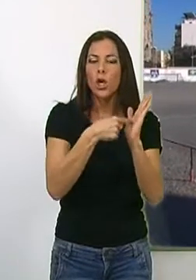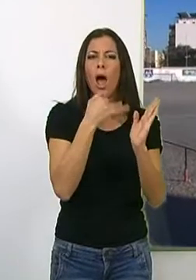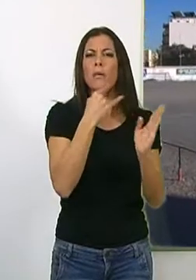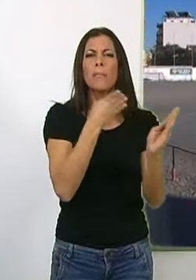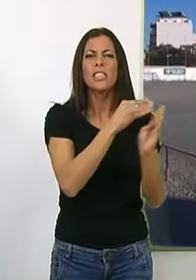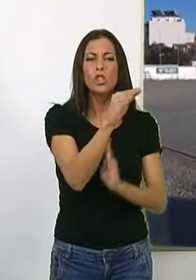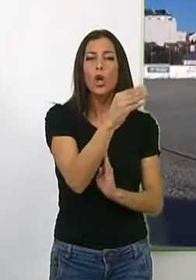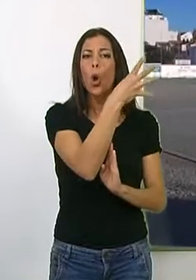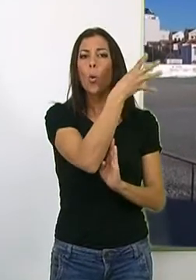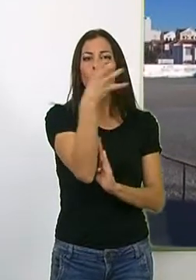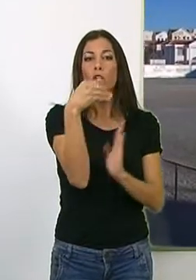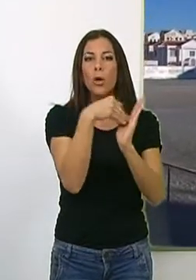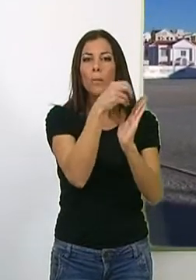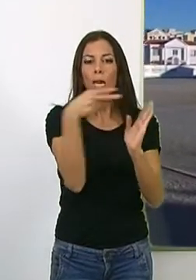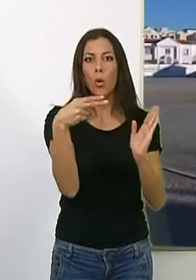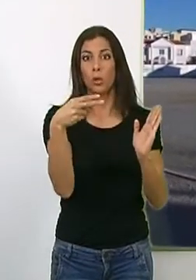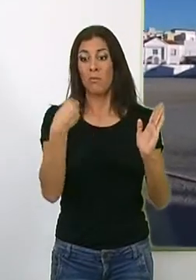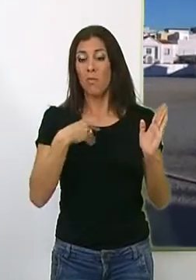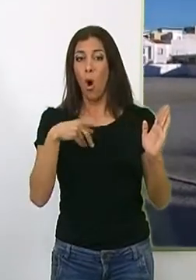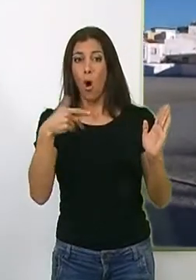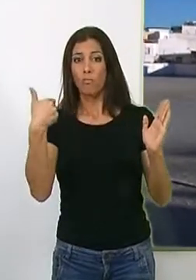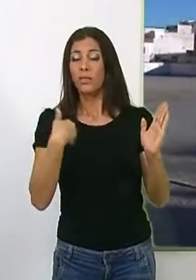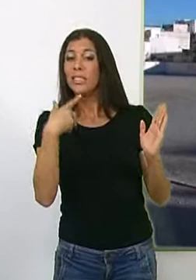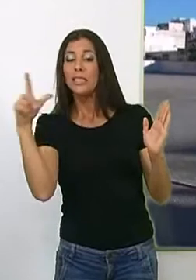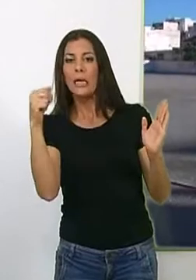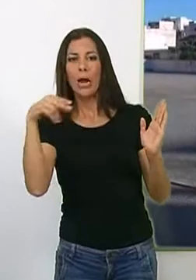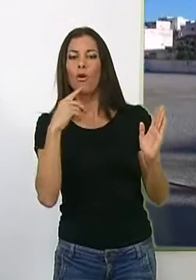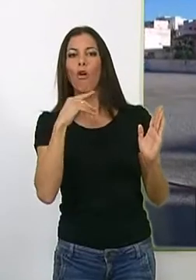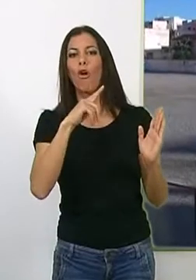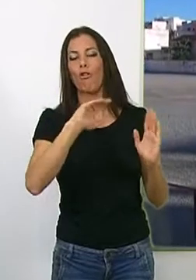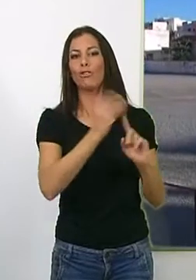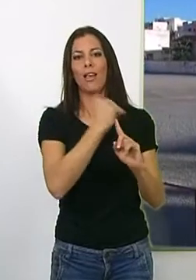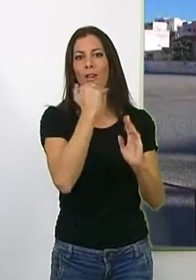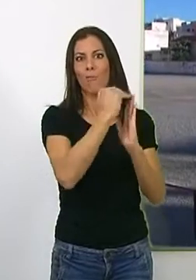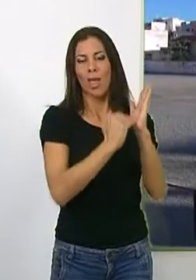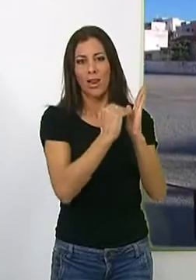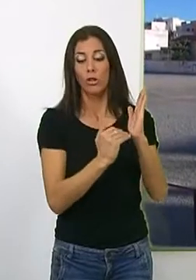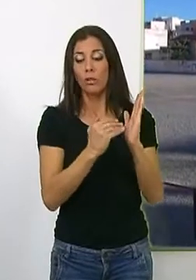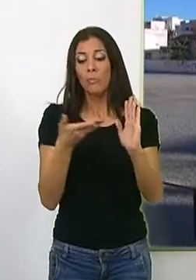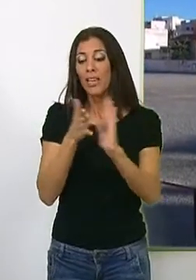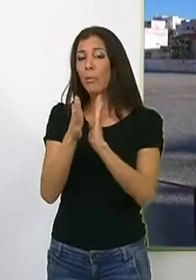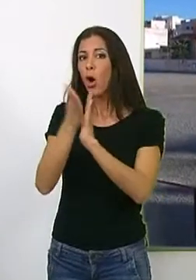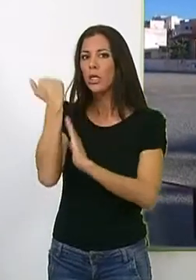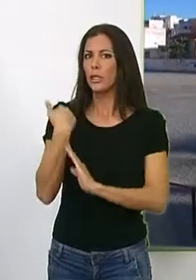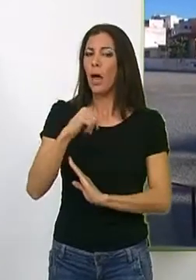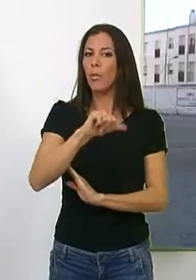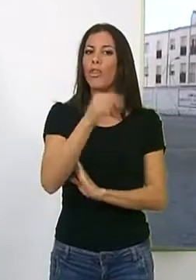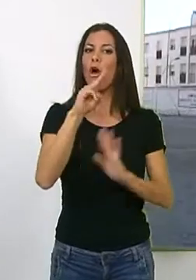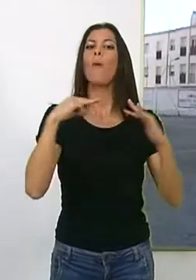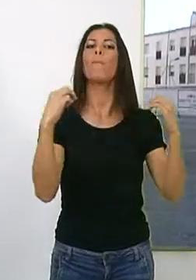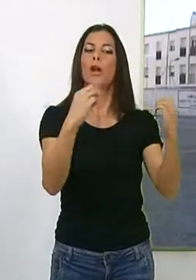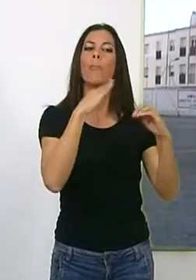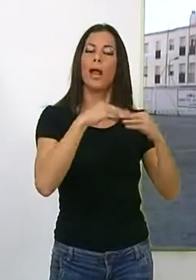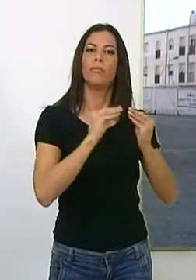marcaba una inversión de 400.000. La titular de la entidad local autónoma del Llano explicó que en el día de ayer se aprobó en